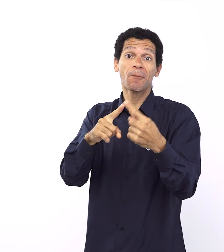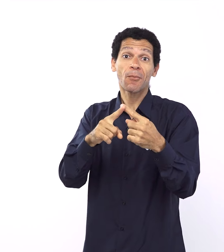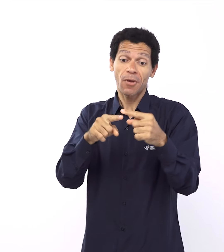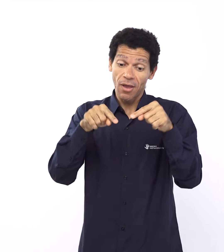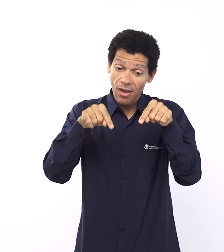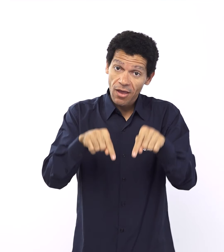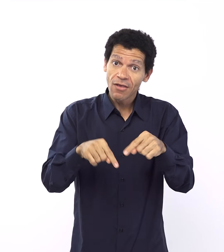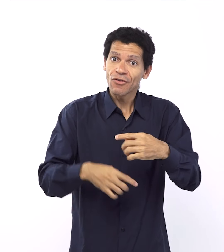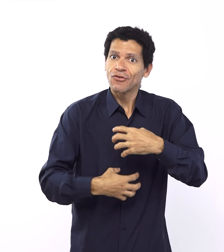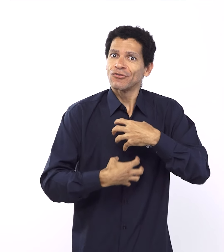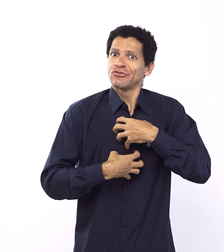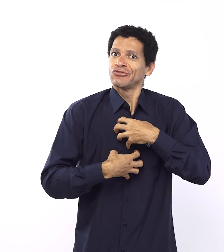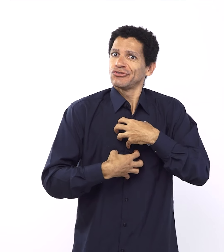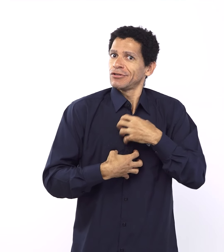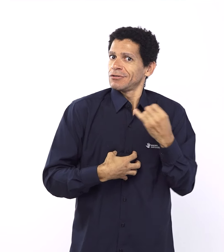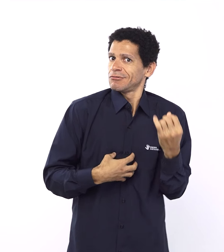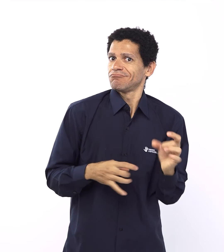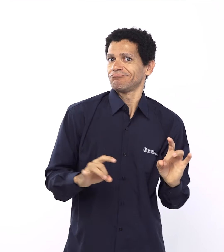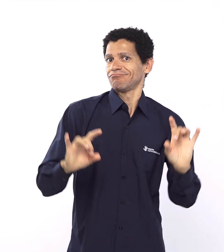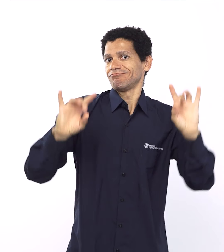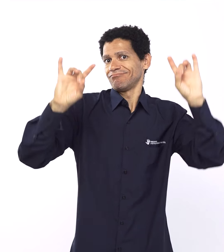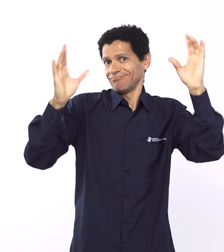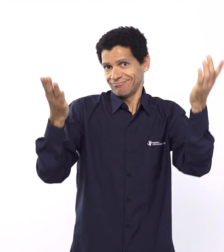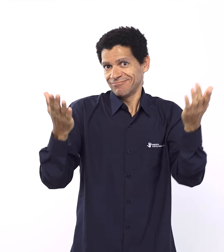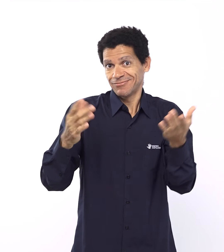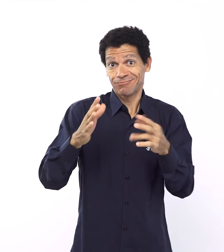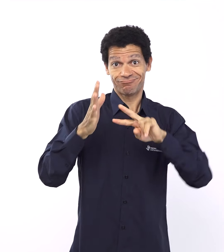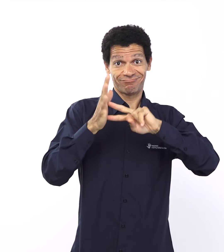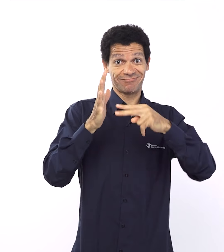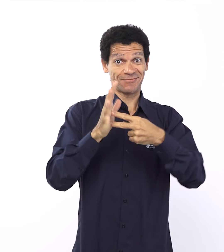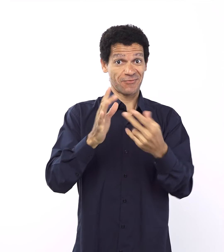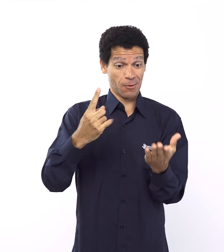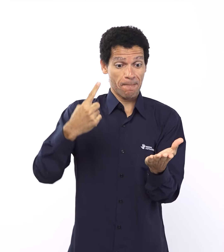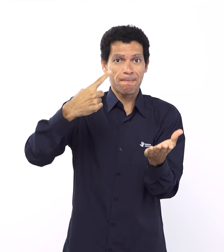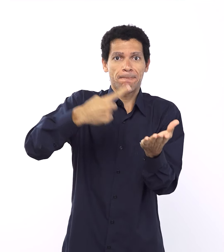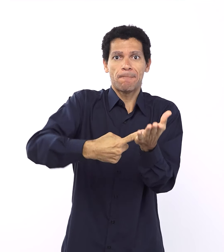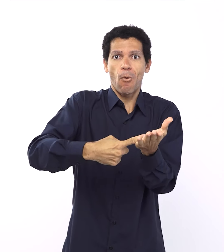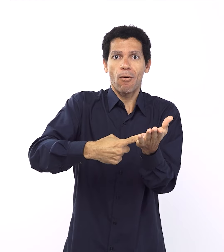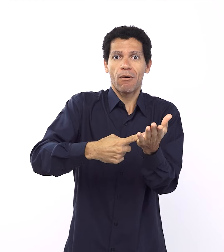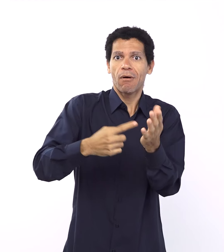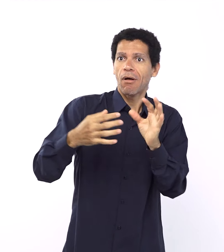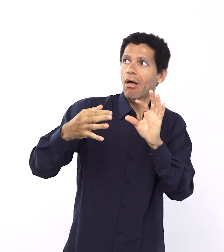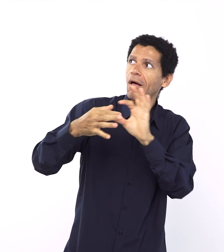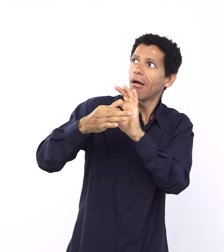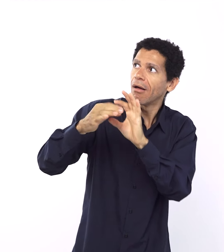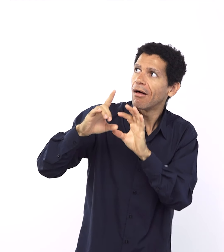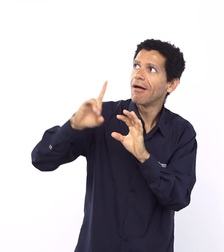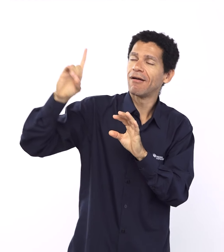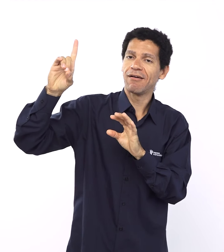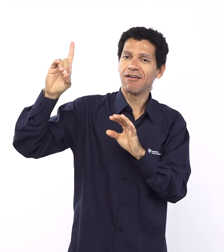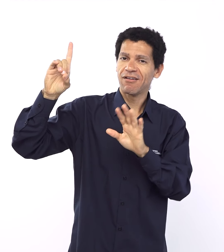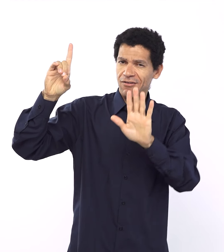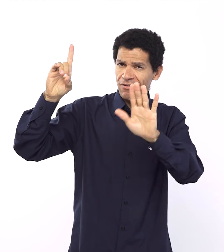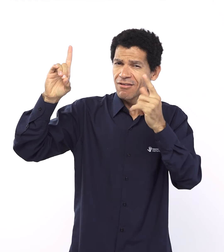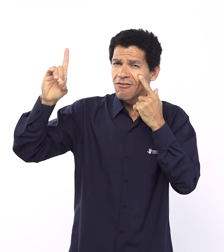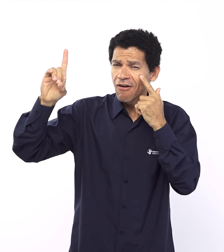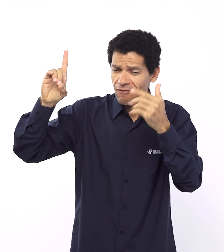conversa, esse padrão vai aparecer também nas falas dos próximos dias da semana, mas no mundo